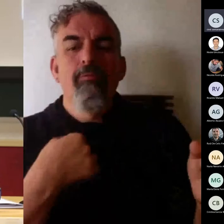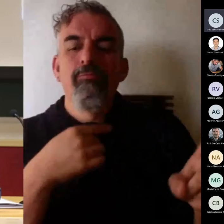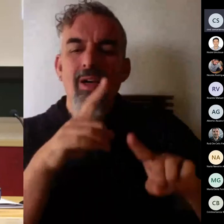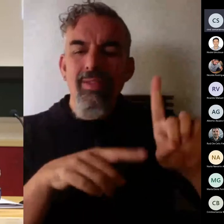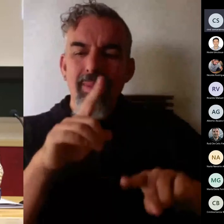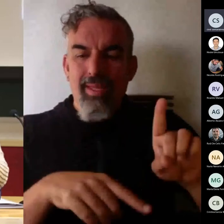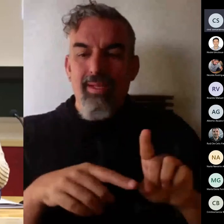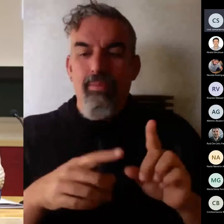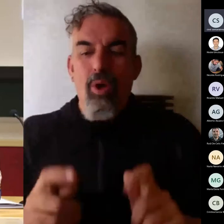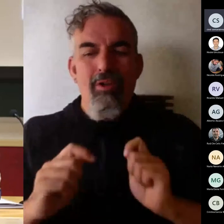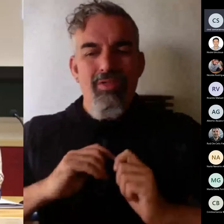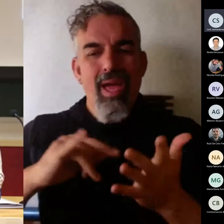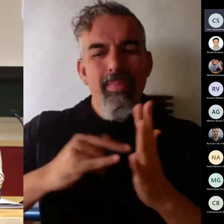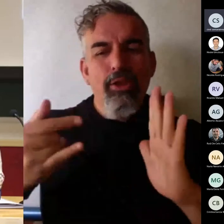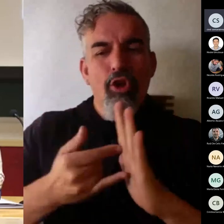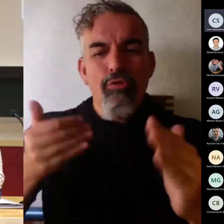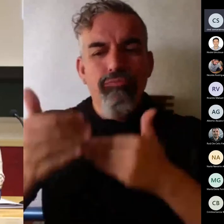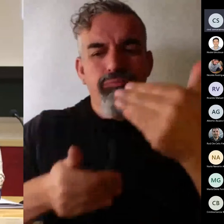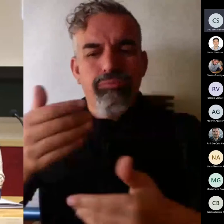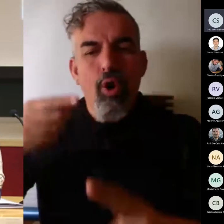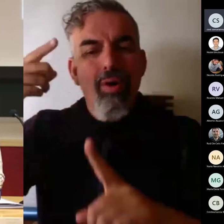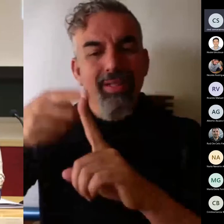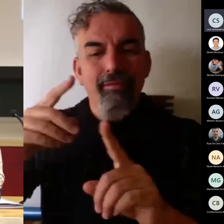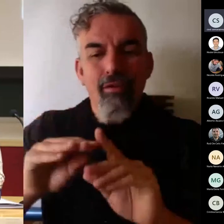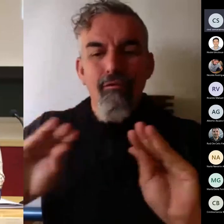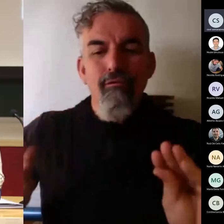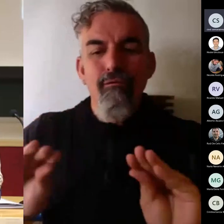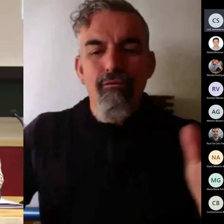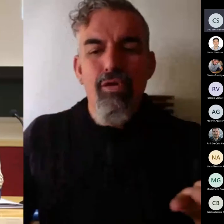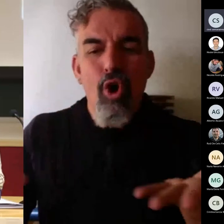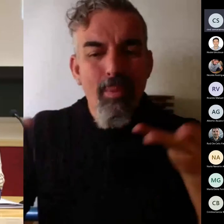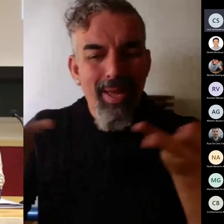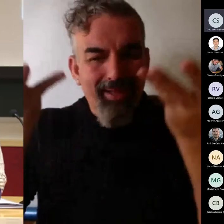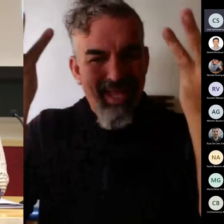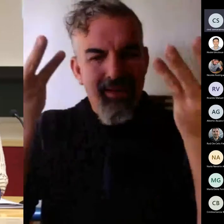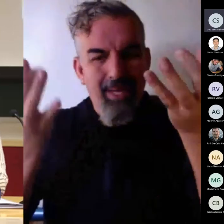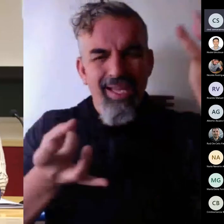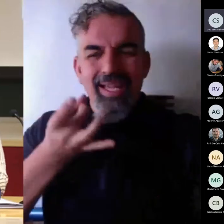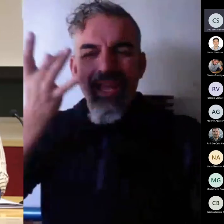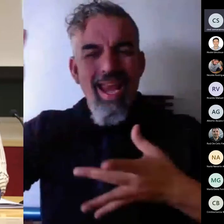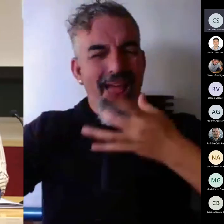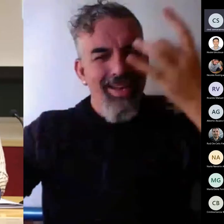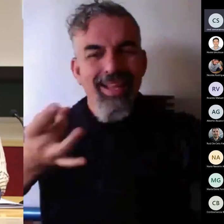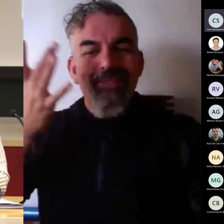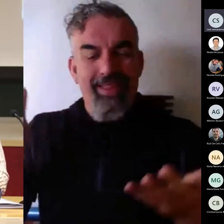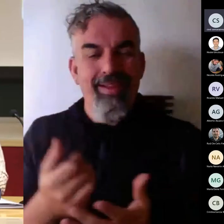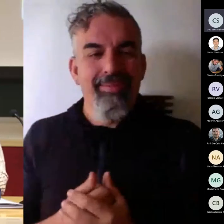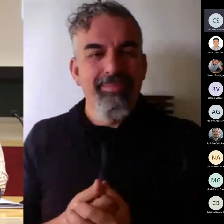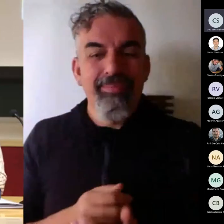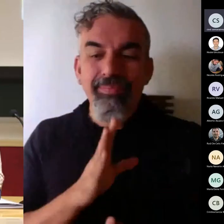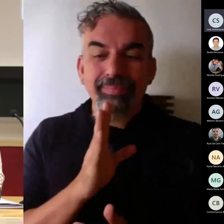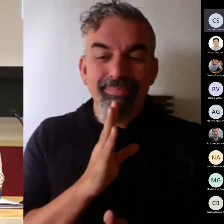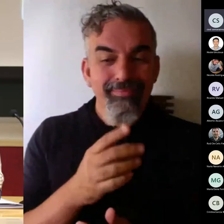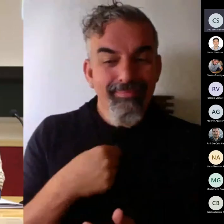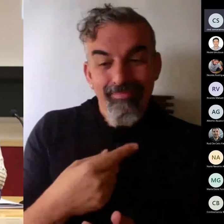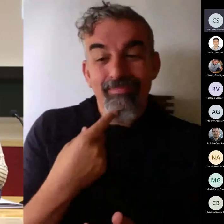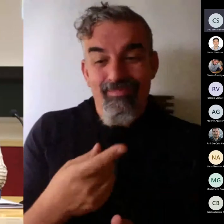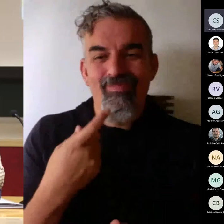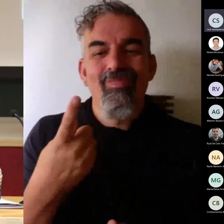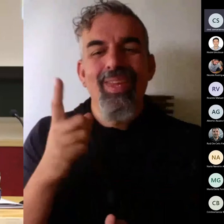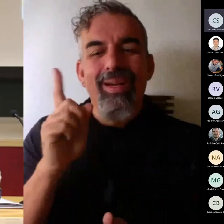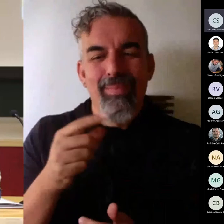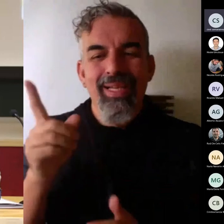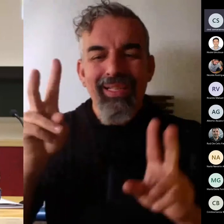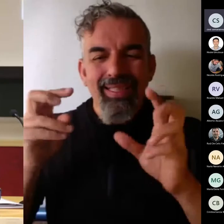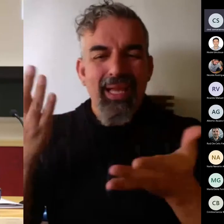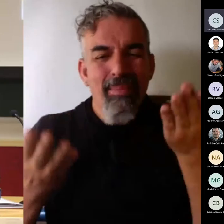metodológica para conseguir fomentar la creatividad entonces eso vuelve con ese otro punto débil que lanzábamos con el tema